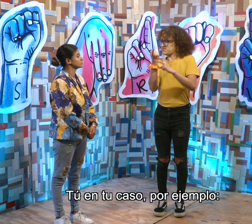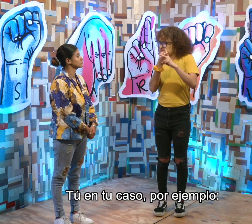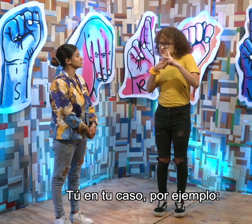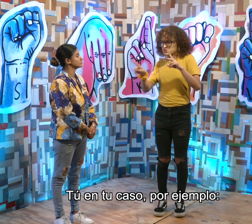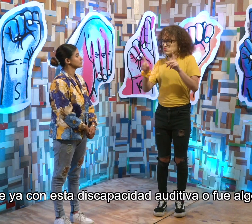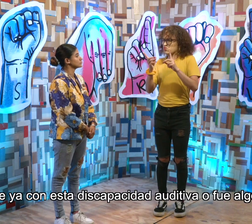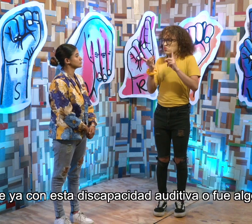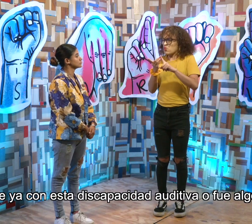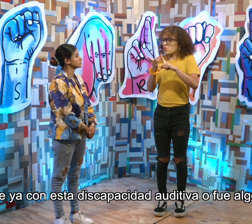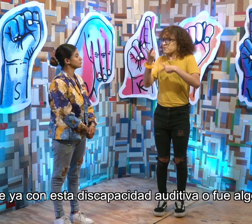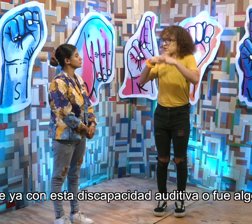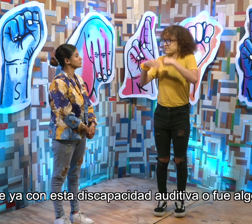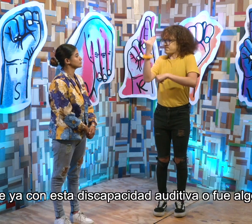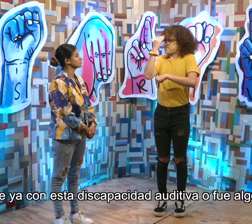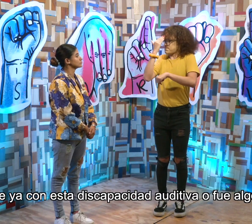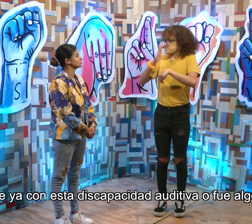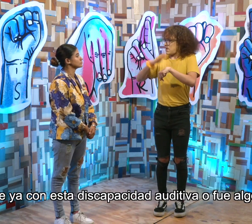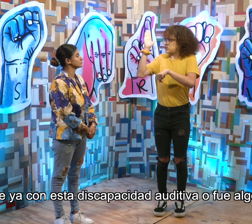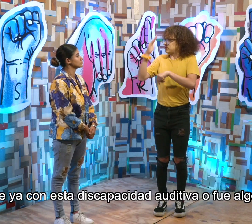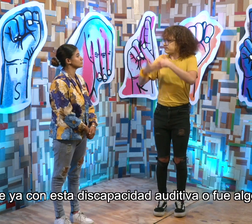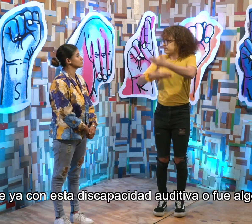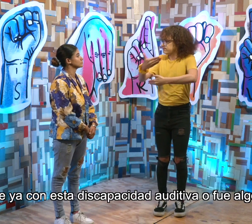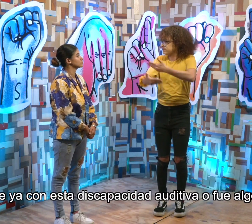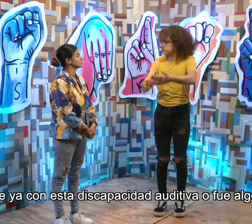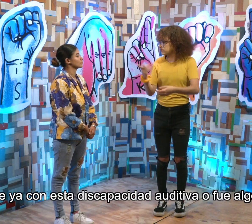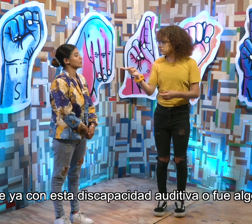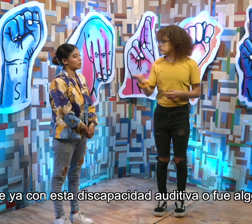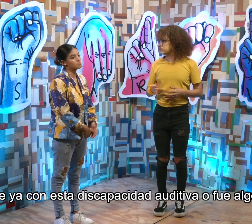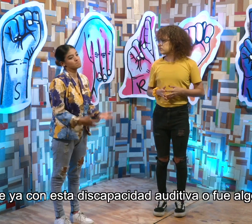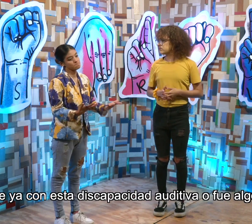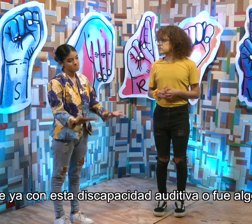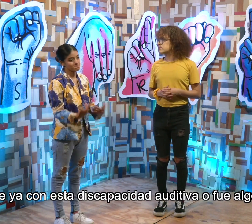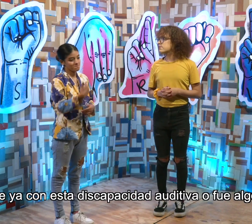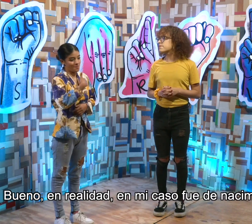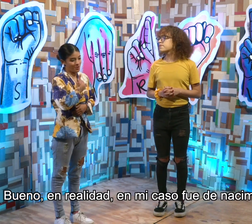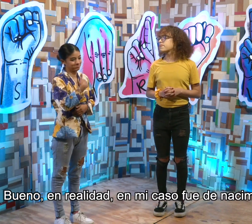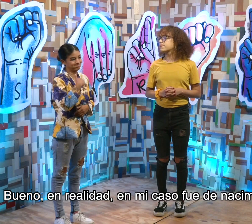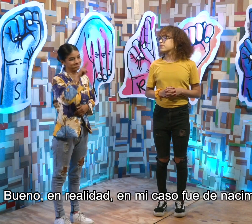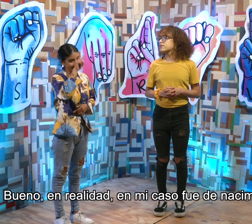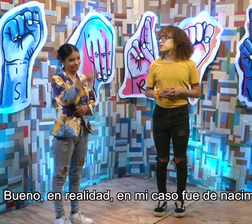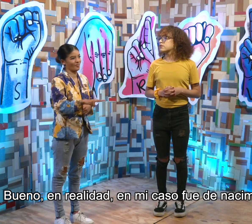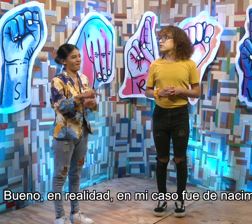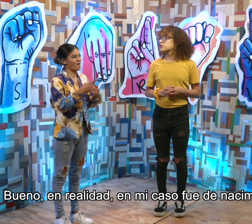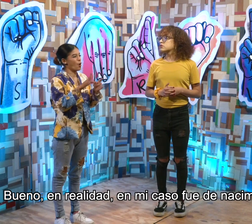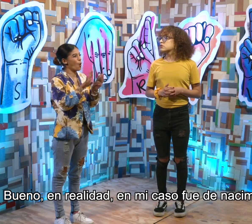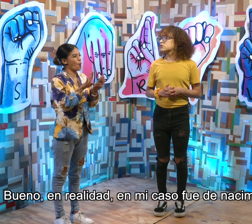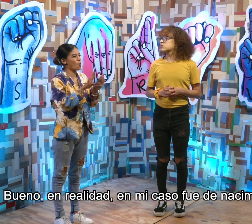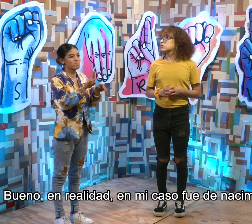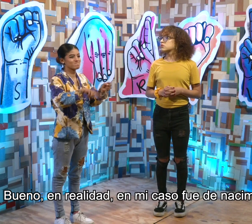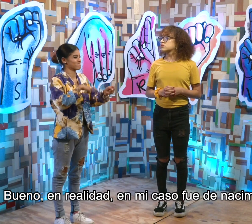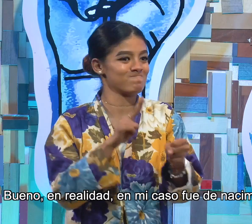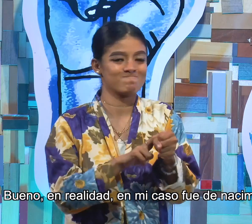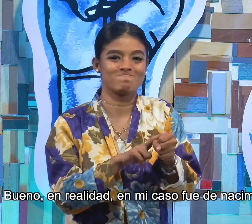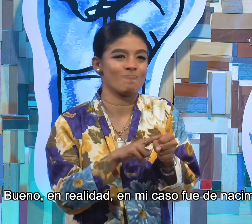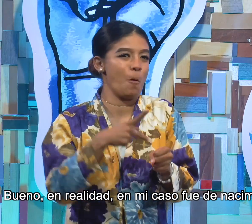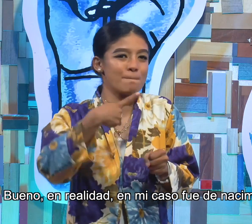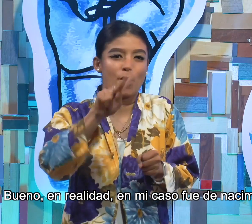por ejemplo, ¿Naciste ya con esta discapacidad auditiva? ¿O fue algo adquirido? Bueno, en realidad, en mi caso,